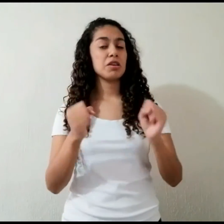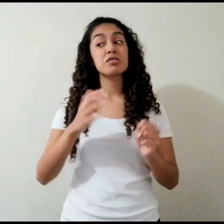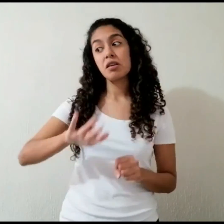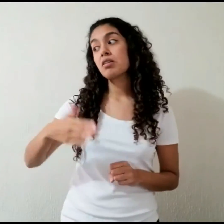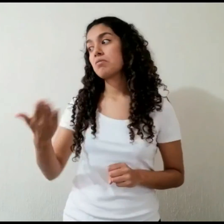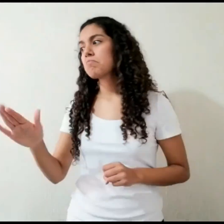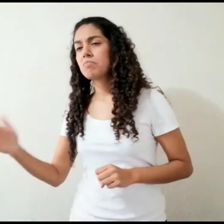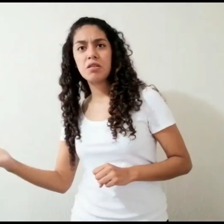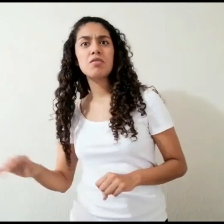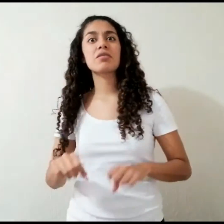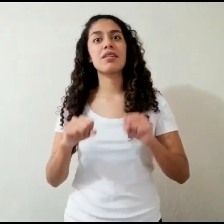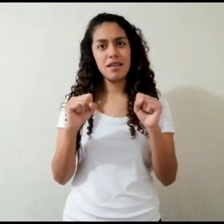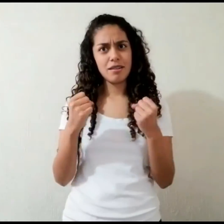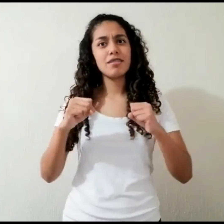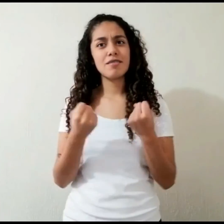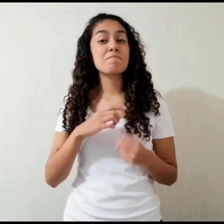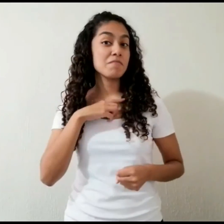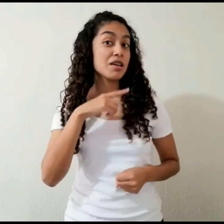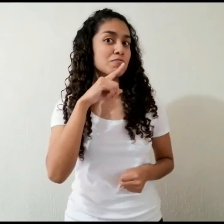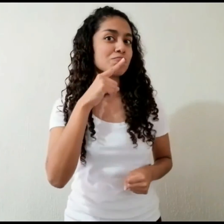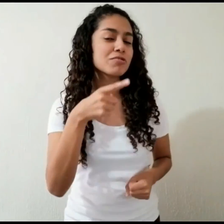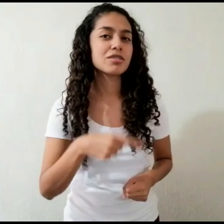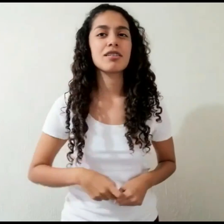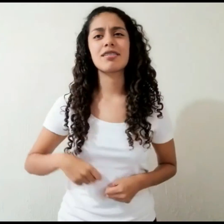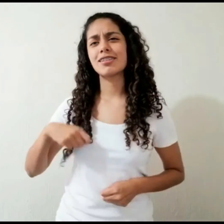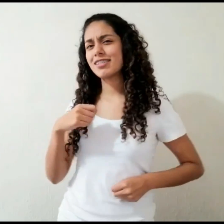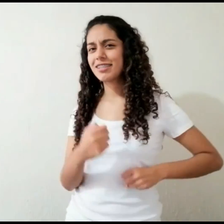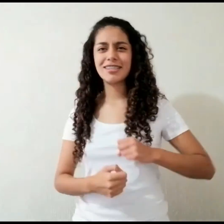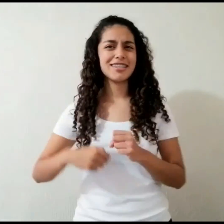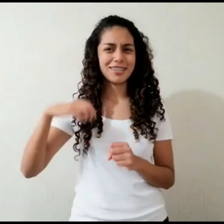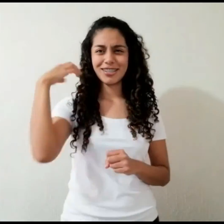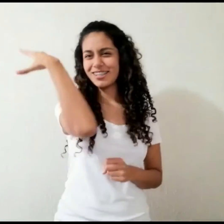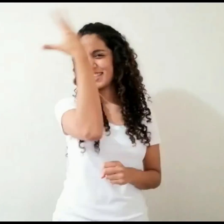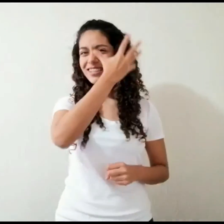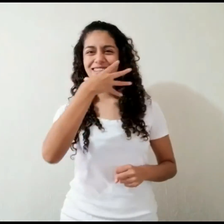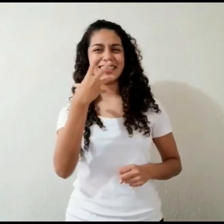me hace decir Ala, ala que bonito